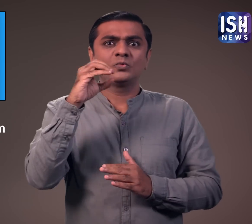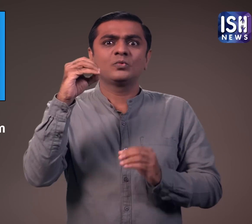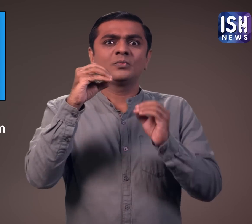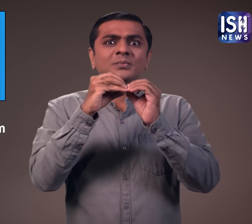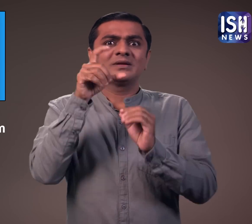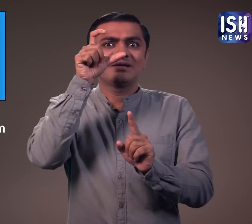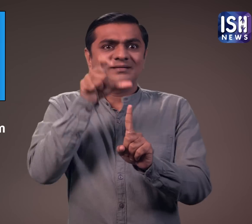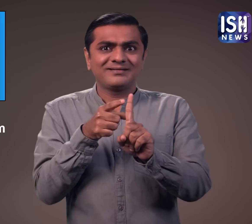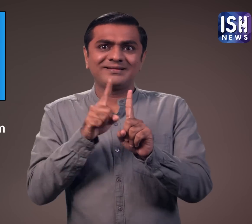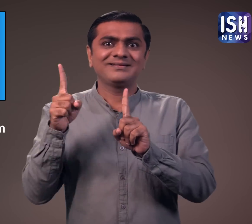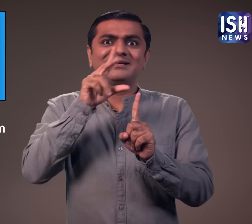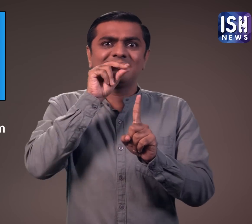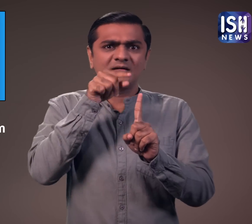पास होना चाहिए।